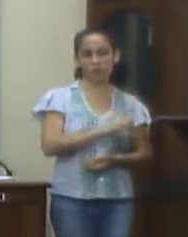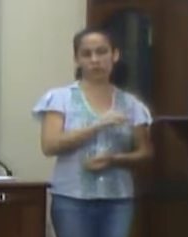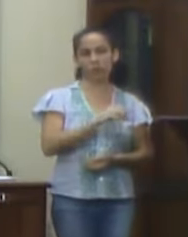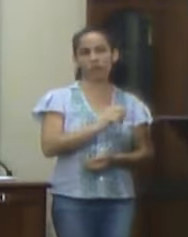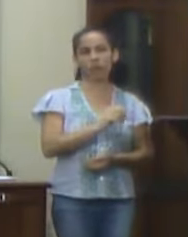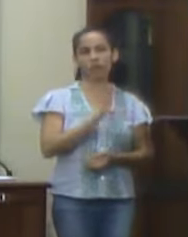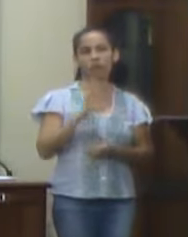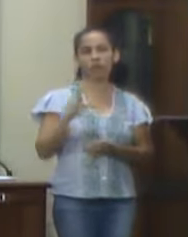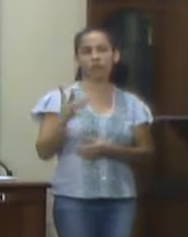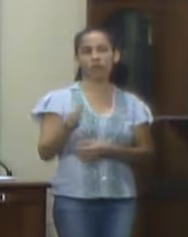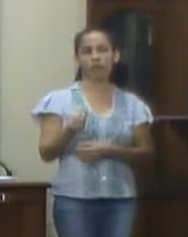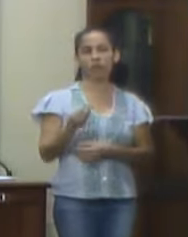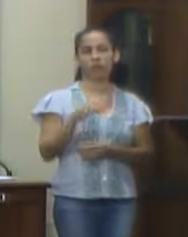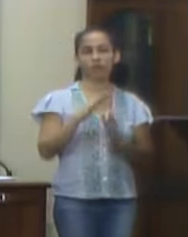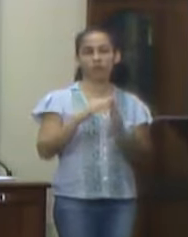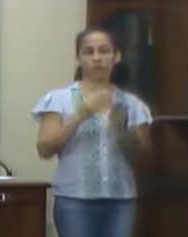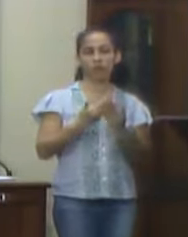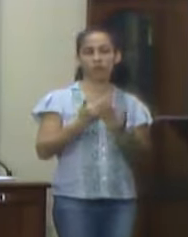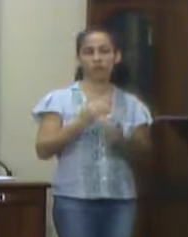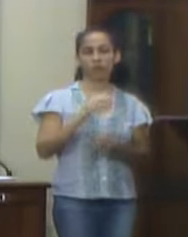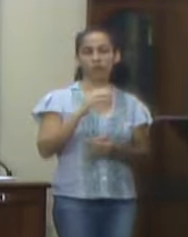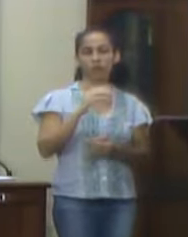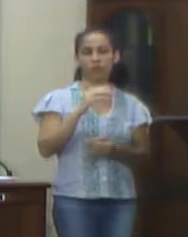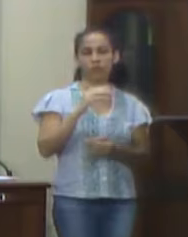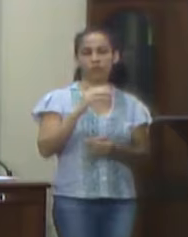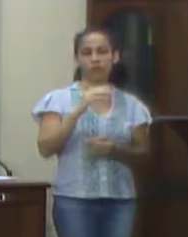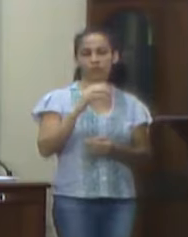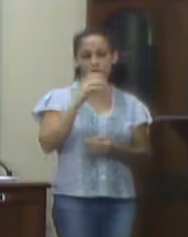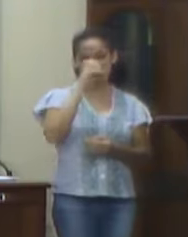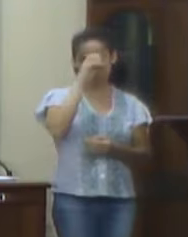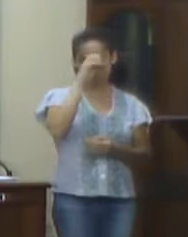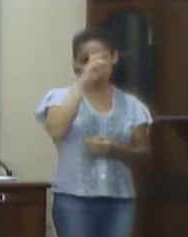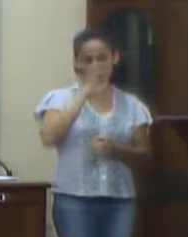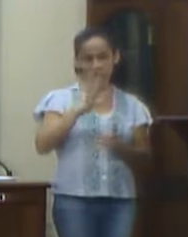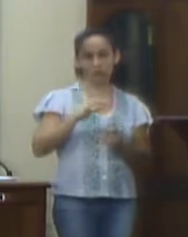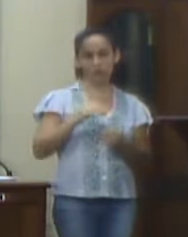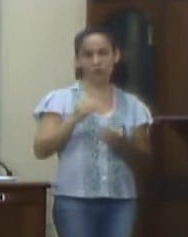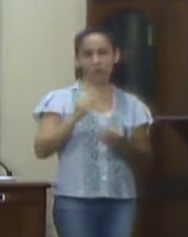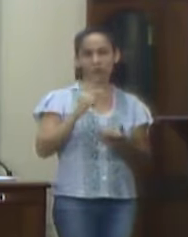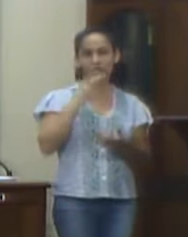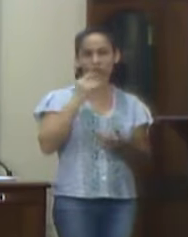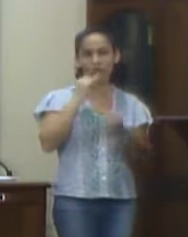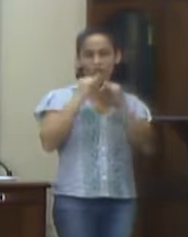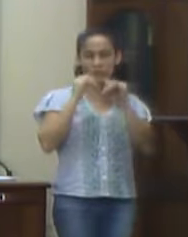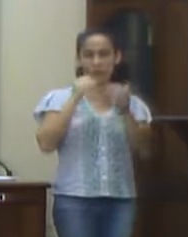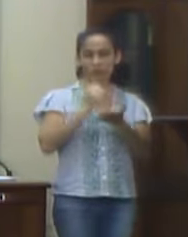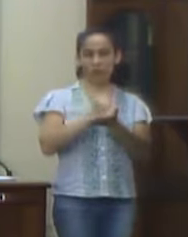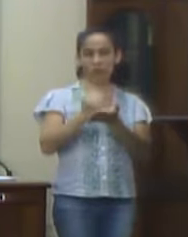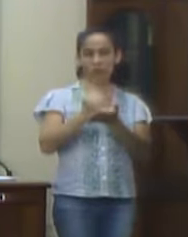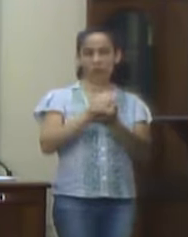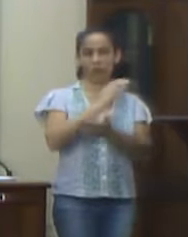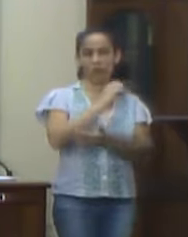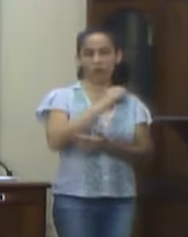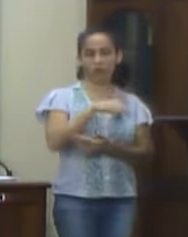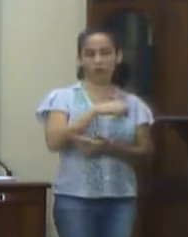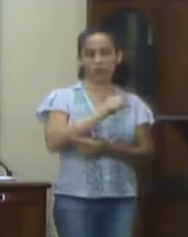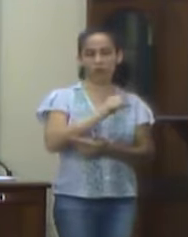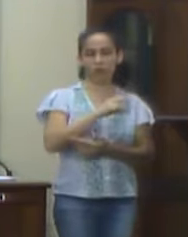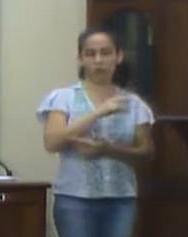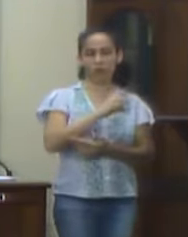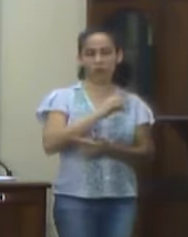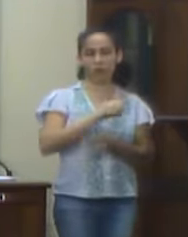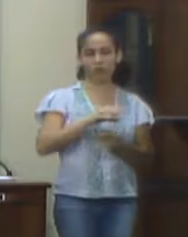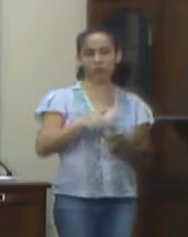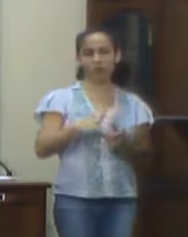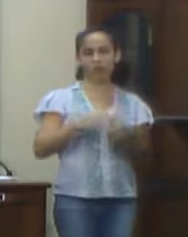do Hospital Escola de Valença para a Câmara Municipal de Valença. Informativo. Consultas ambulatoriais. Ao cumprimentá-los,